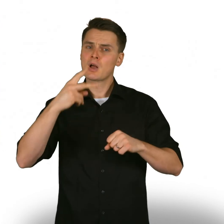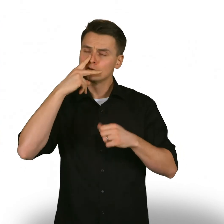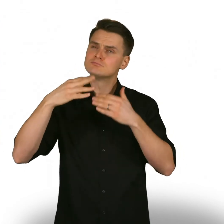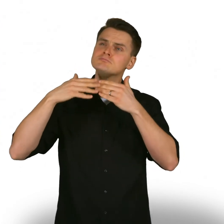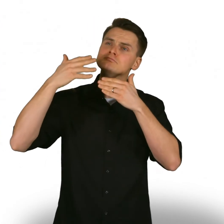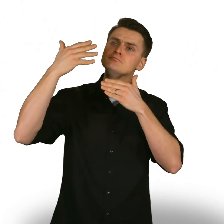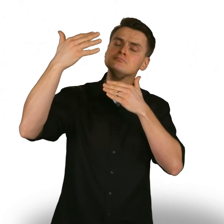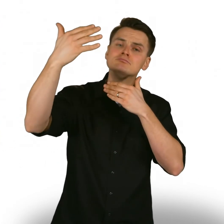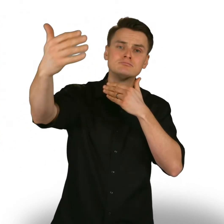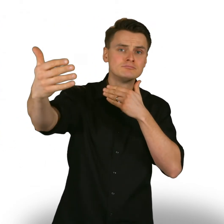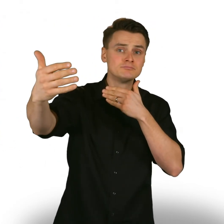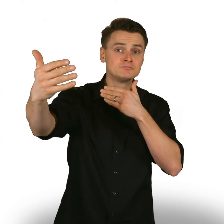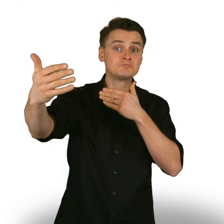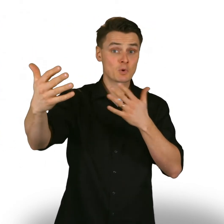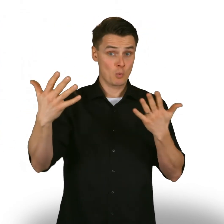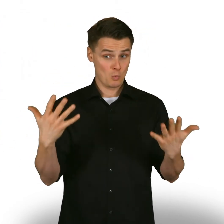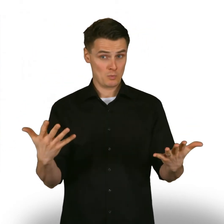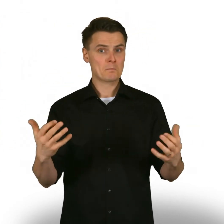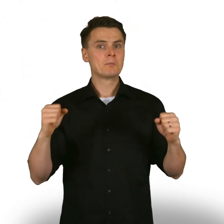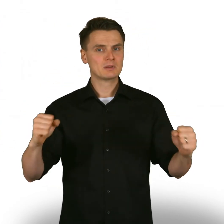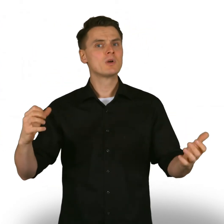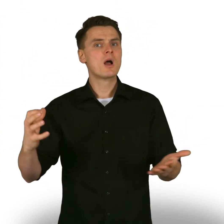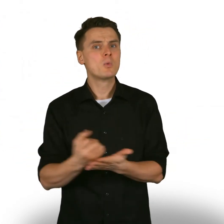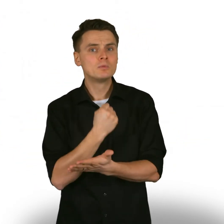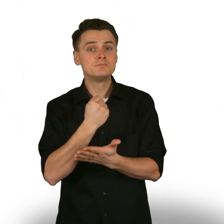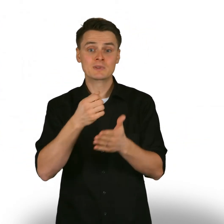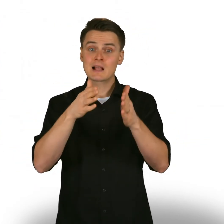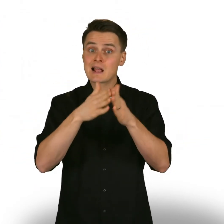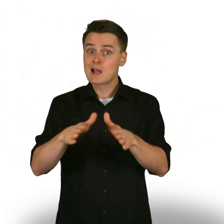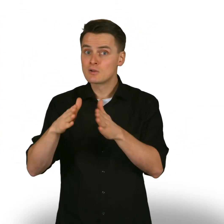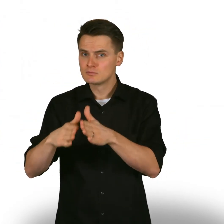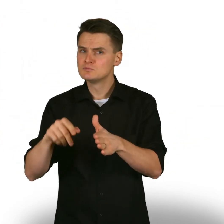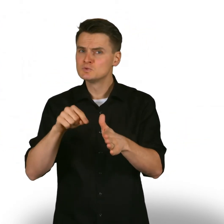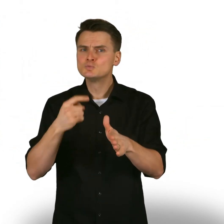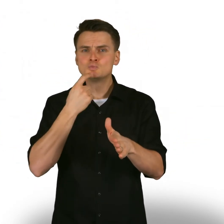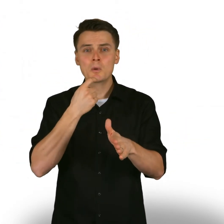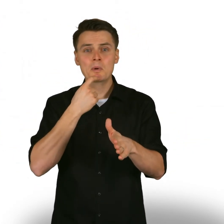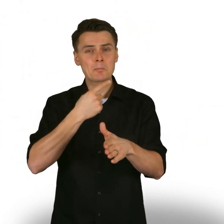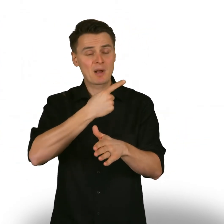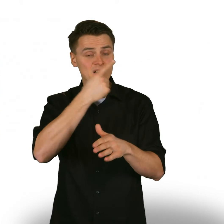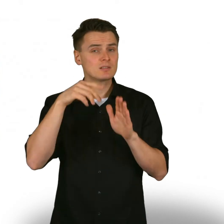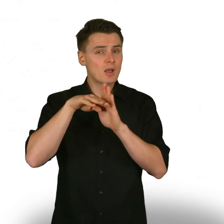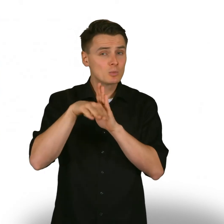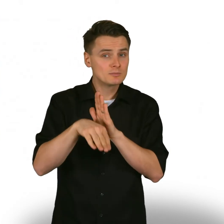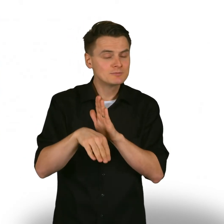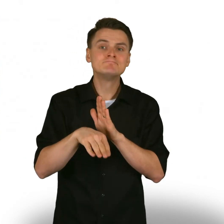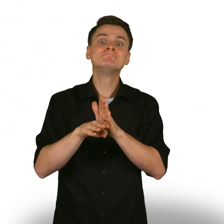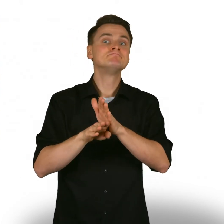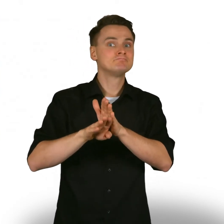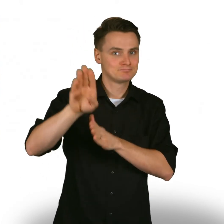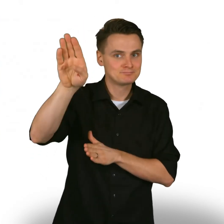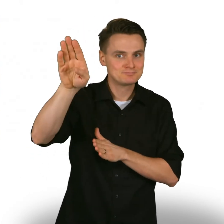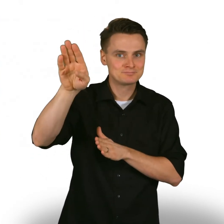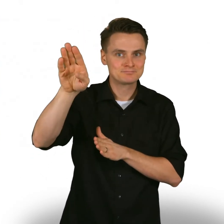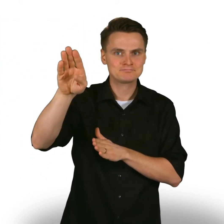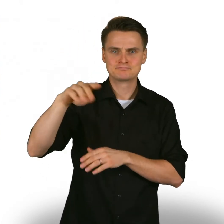katsoa eteenpäin. On aika löytää keinot, joilla Suomi nousee pitkästä taantumasta maana,